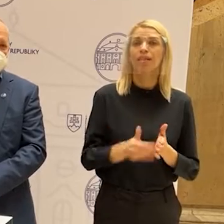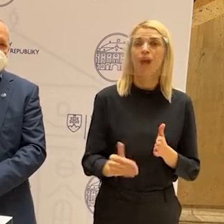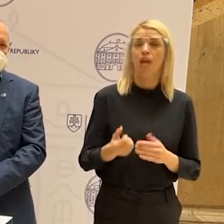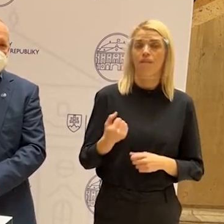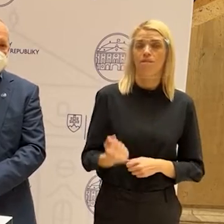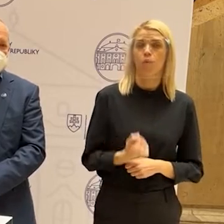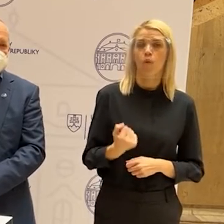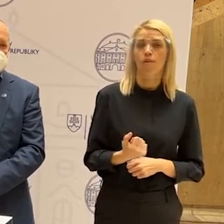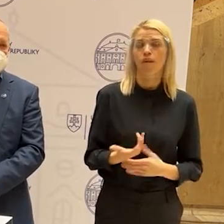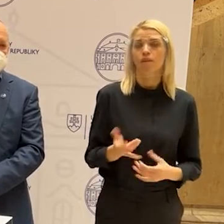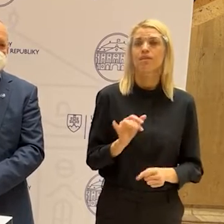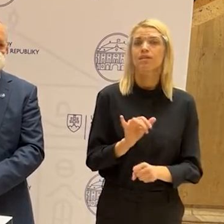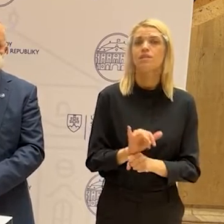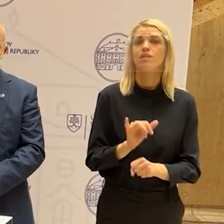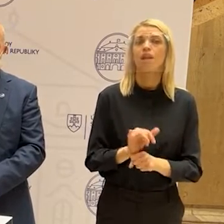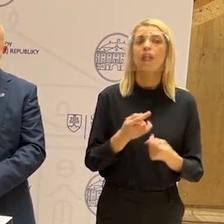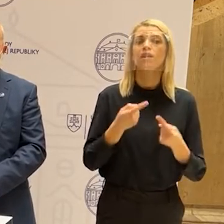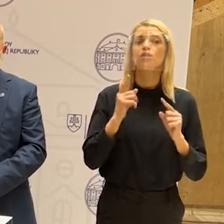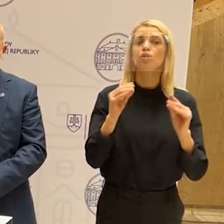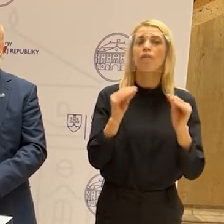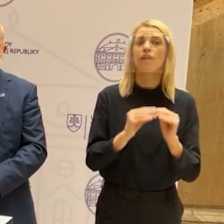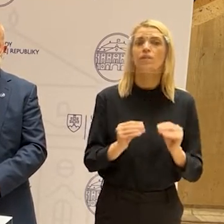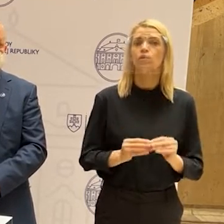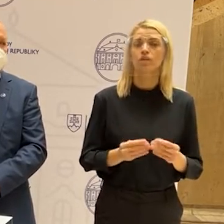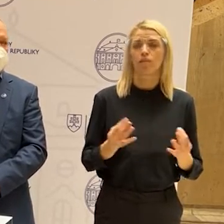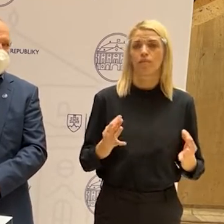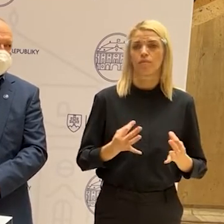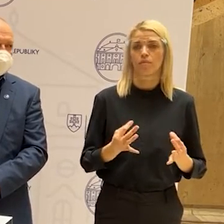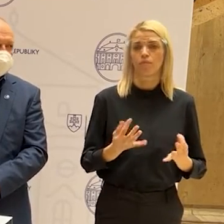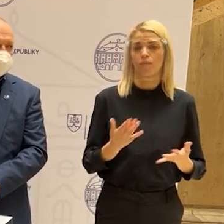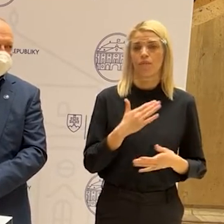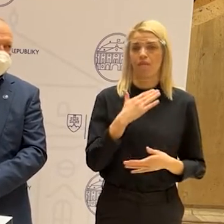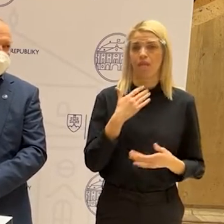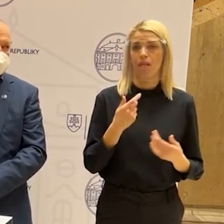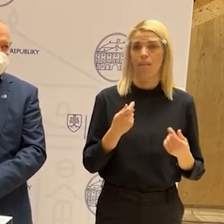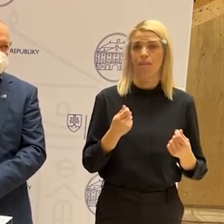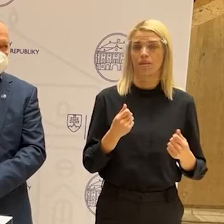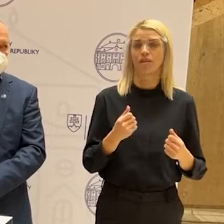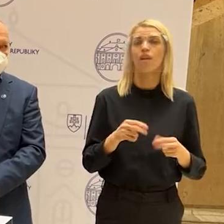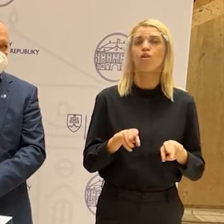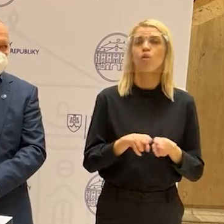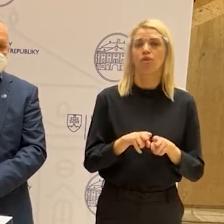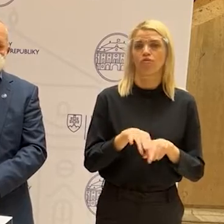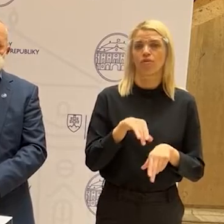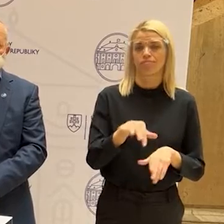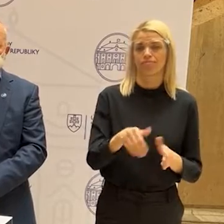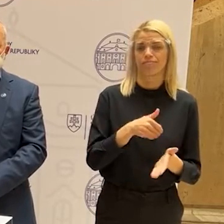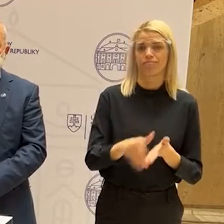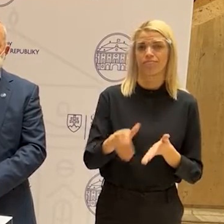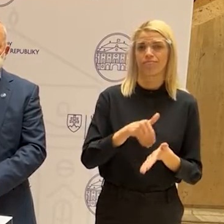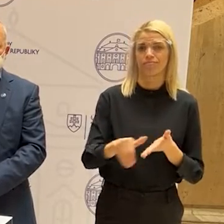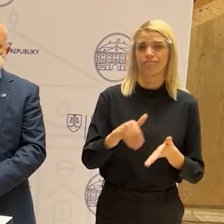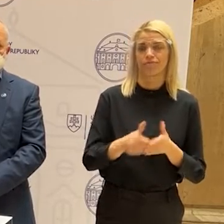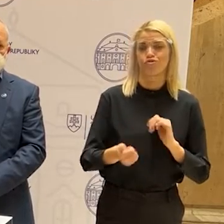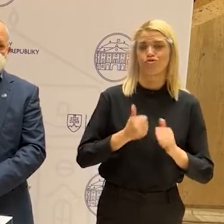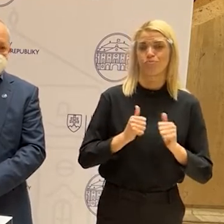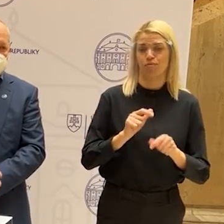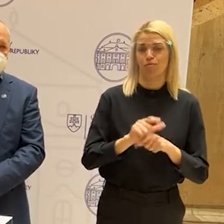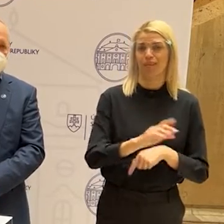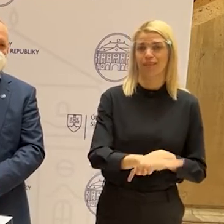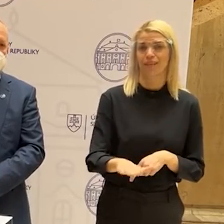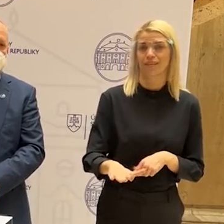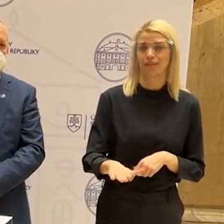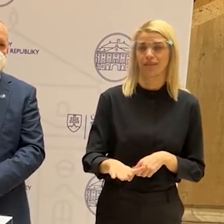zatiaľ je to na Slovensku tak, že veľa peniazy rodičia do športu dávajú. My máme